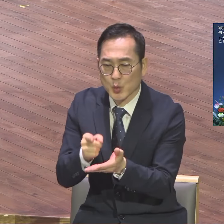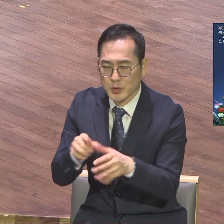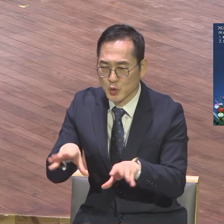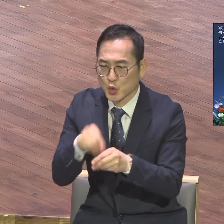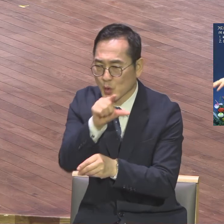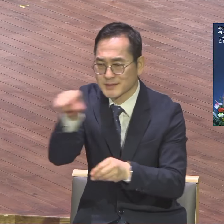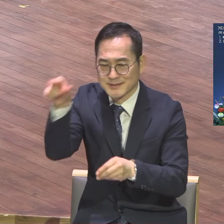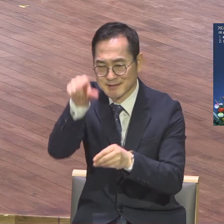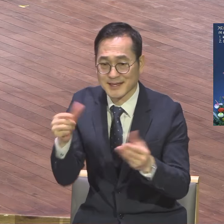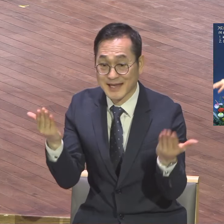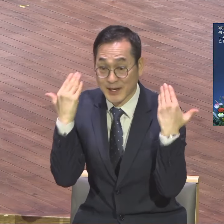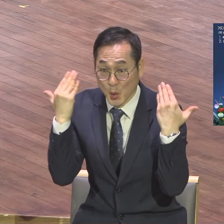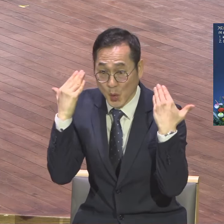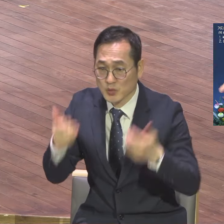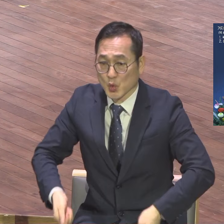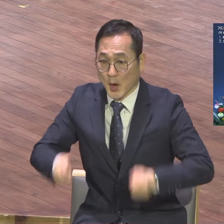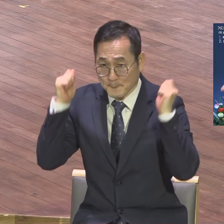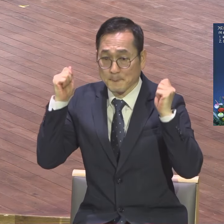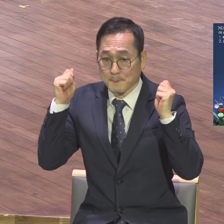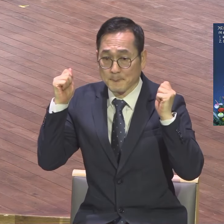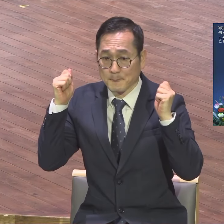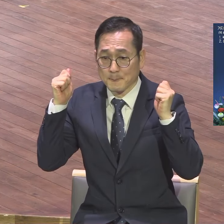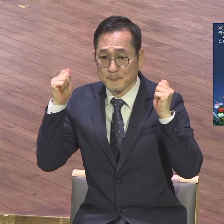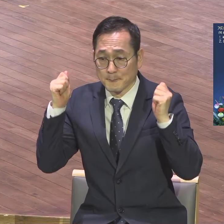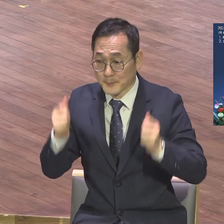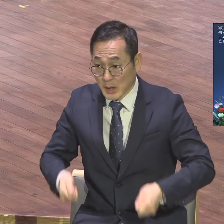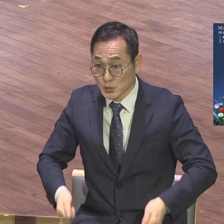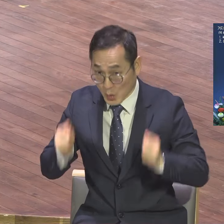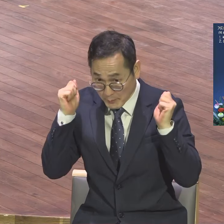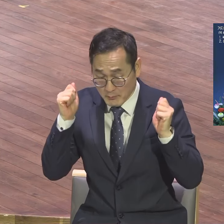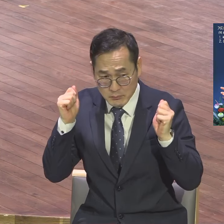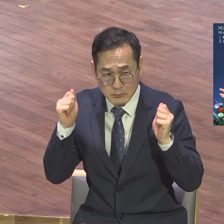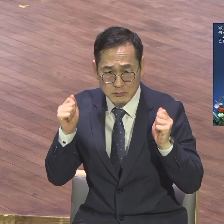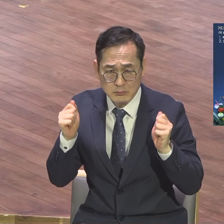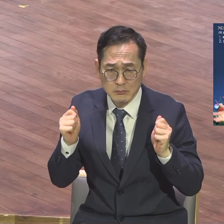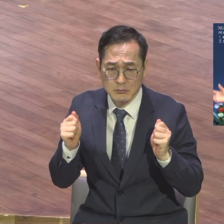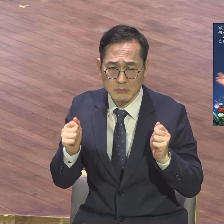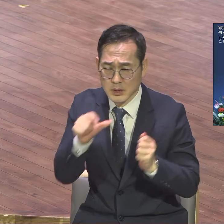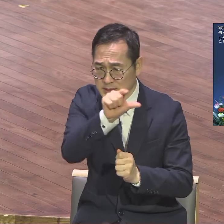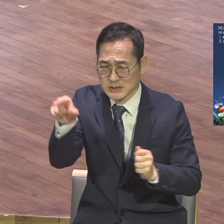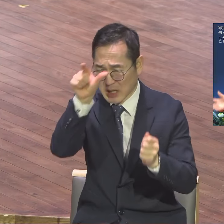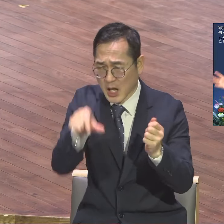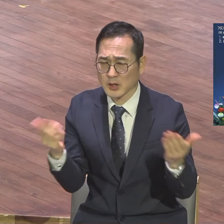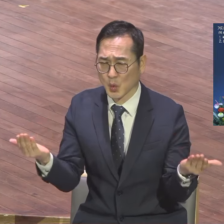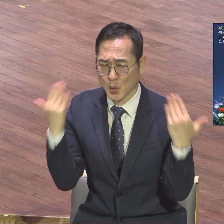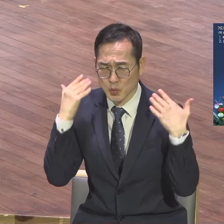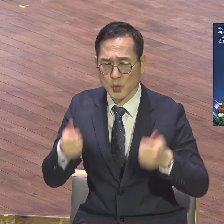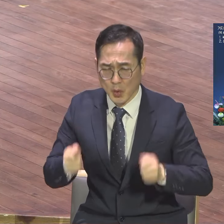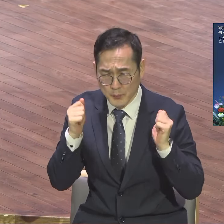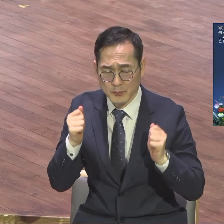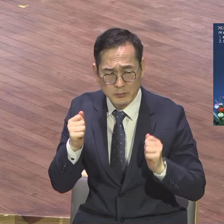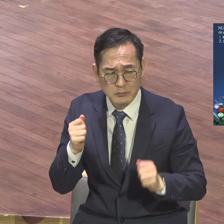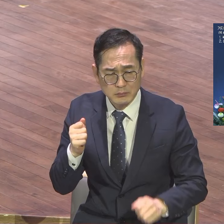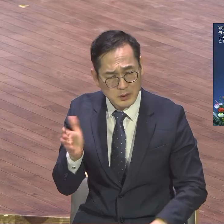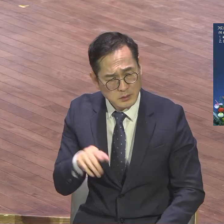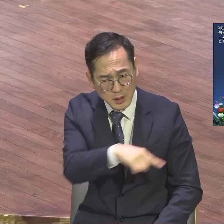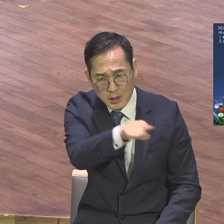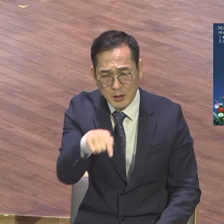사람은 몇 명 있겠지 몇백 명 맨날 강사들이 왔다간 듣겠지 5만 명 몰아 5만 명 끌어모으면 그 중에 생전 처음